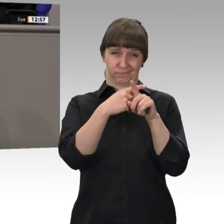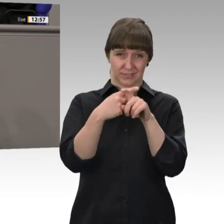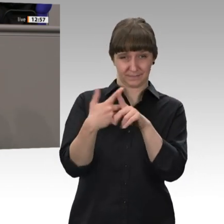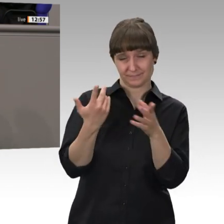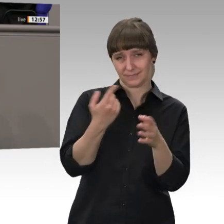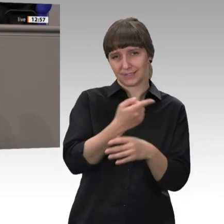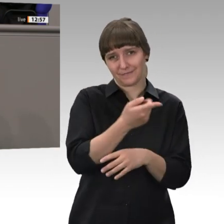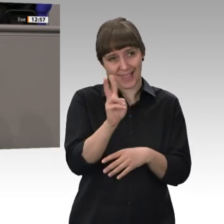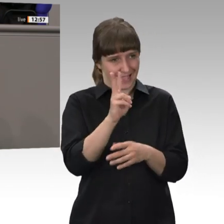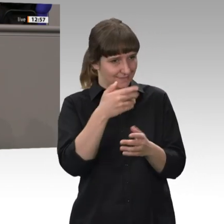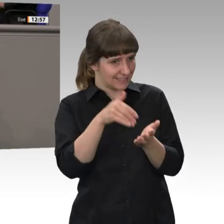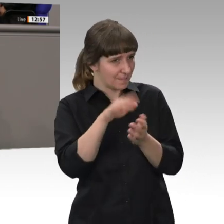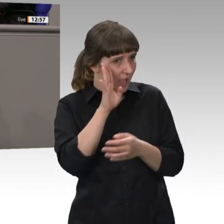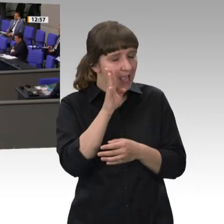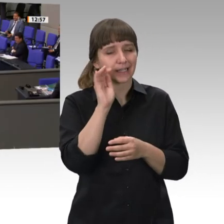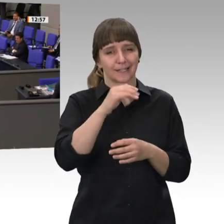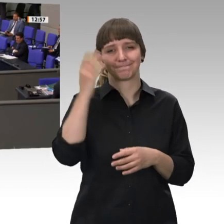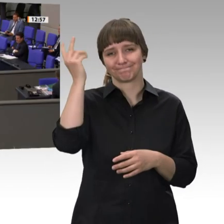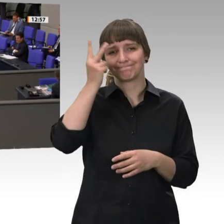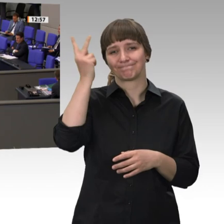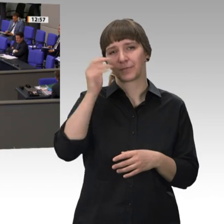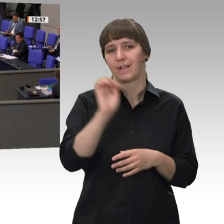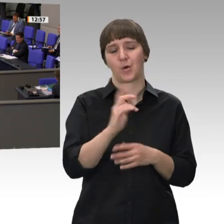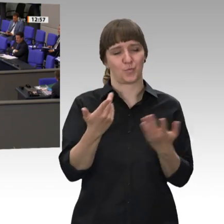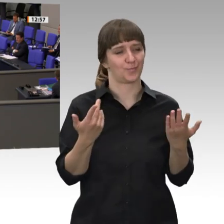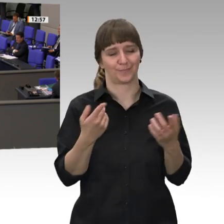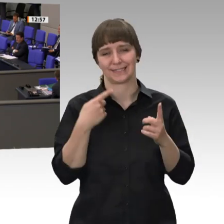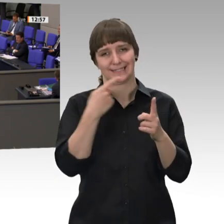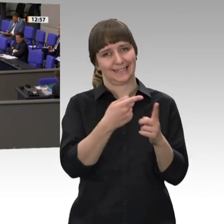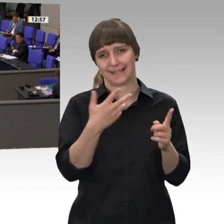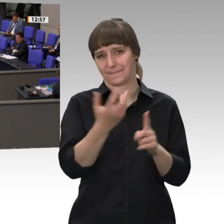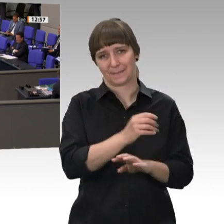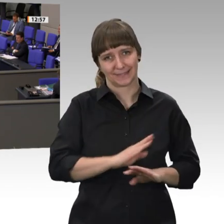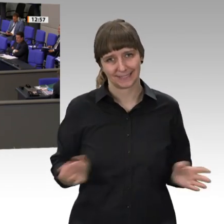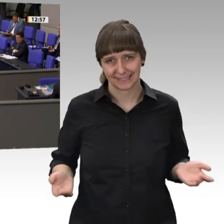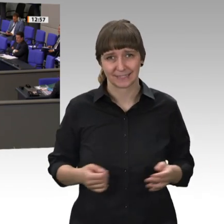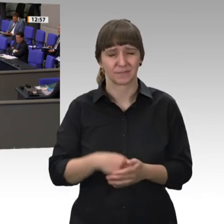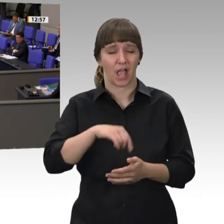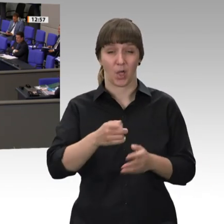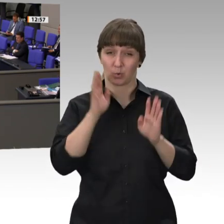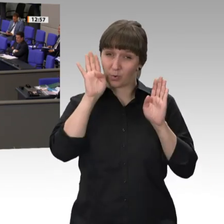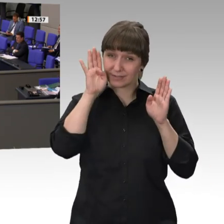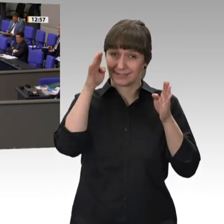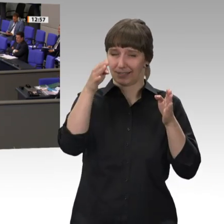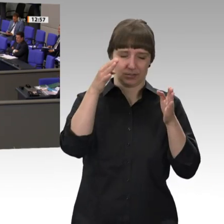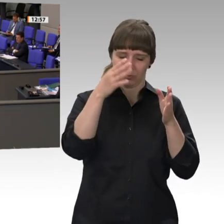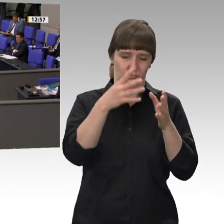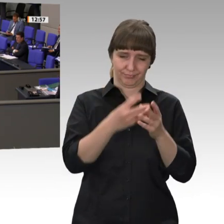scheitern musste. Es führte auch zu einer derartigen Einbuße an Konzentration bei meiner Friseurin, dass ich um meinen im